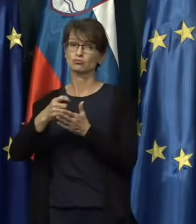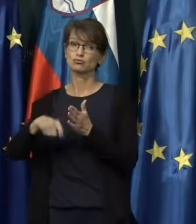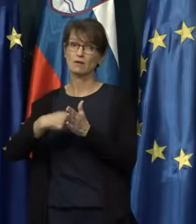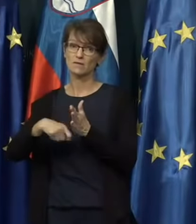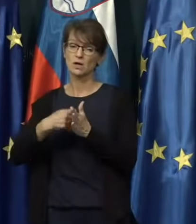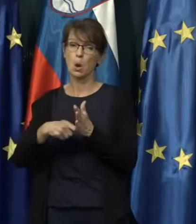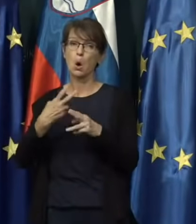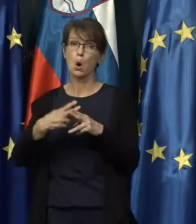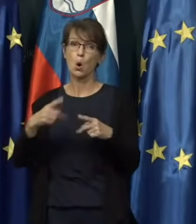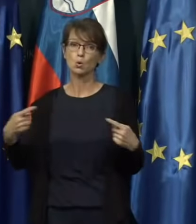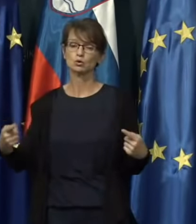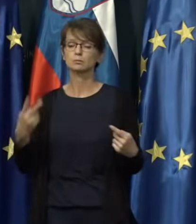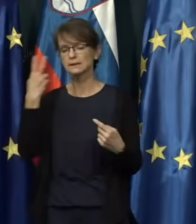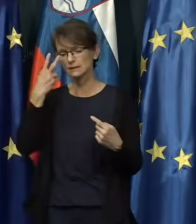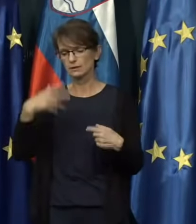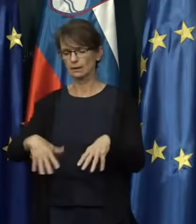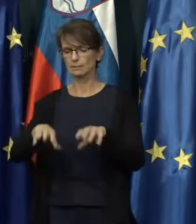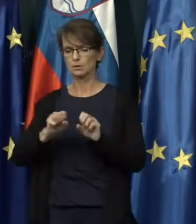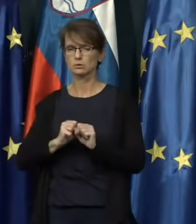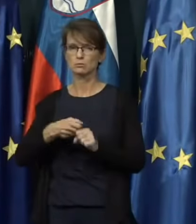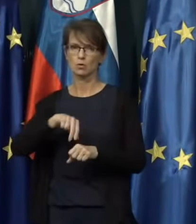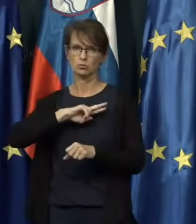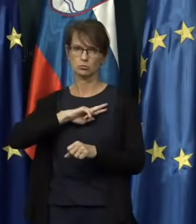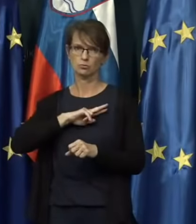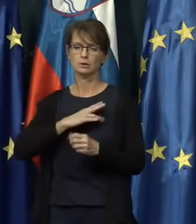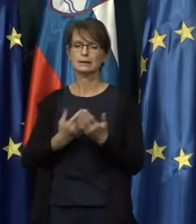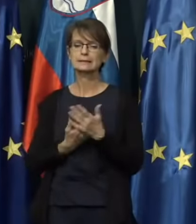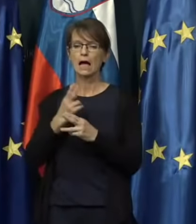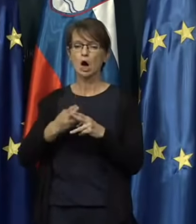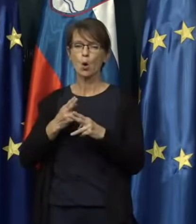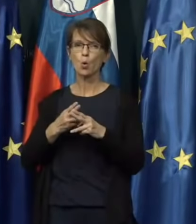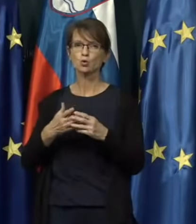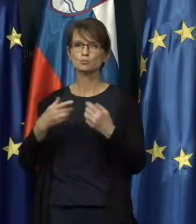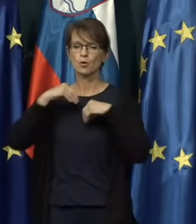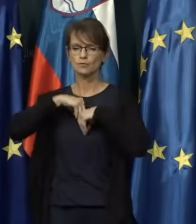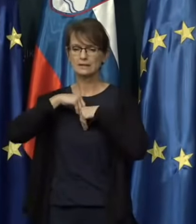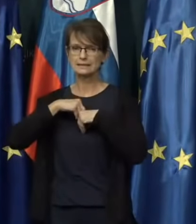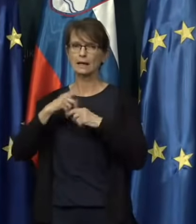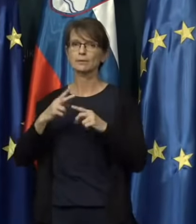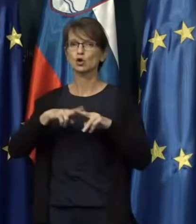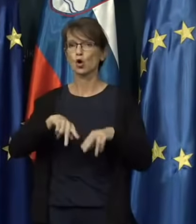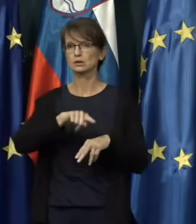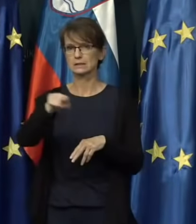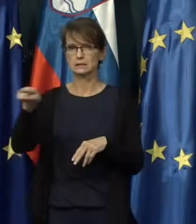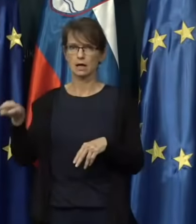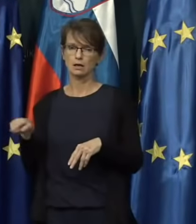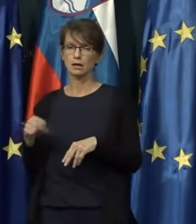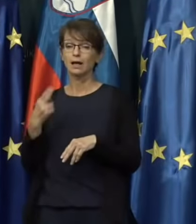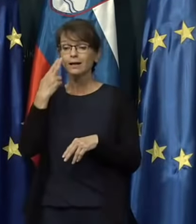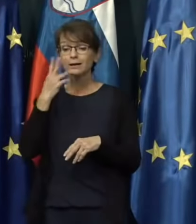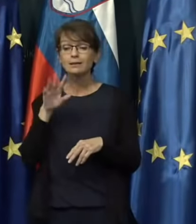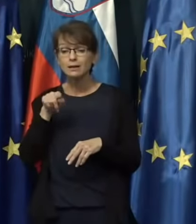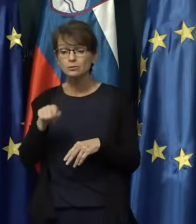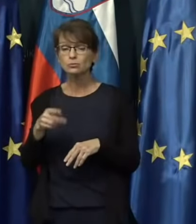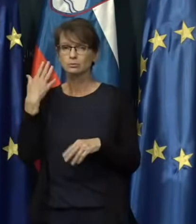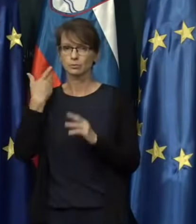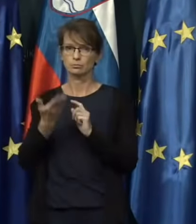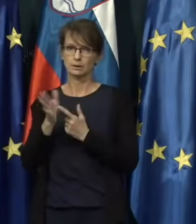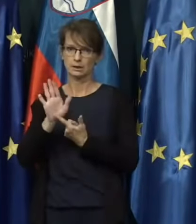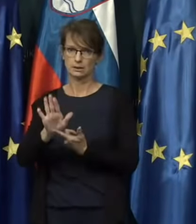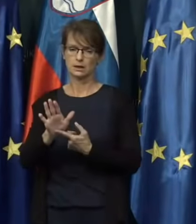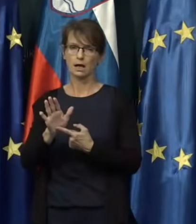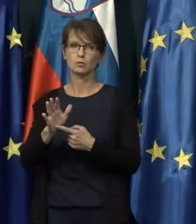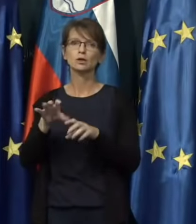prevzema seveda določeno odgovornost za okušbo pri sebi in pri ostalih in glede na to je bil predstavljen tudi ukrep, da